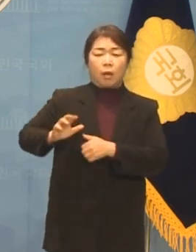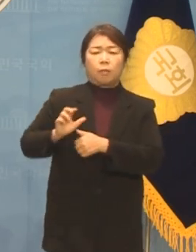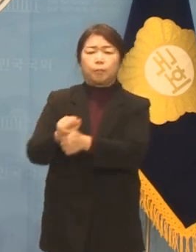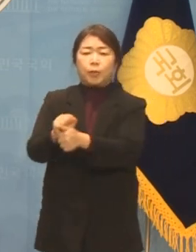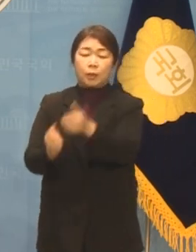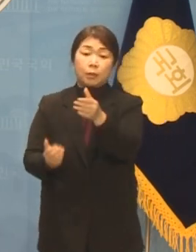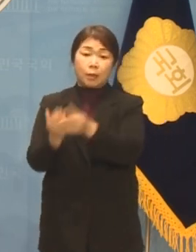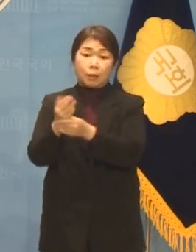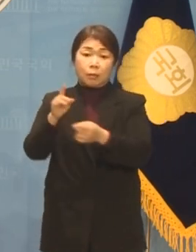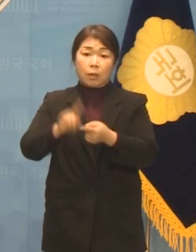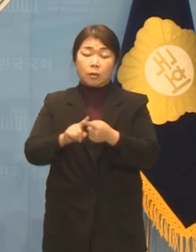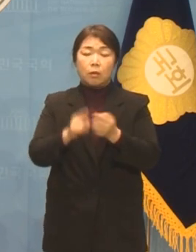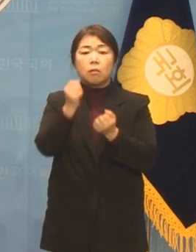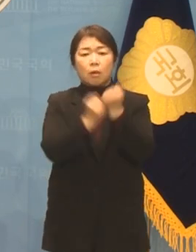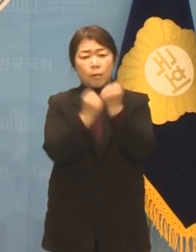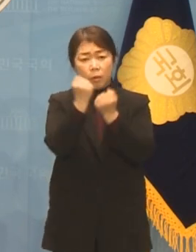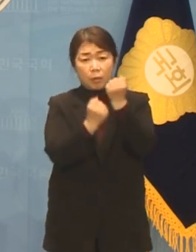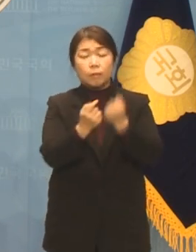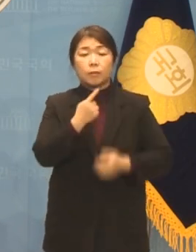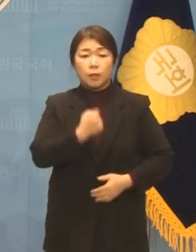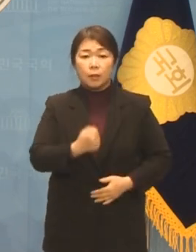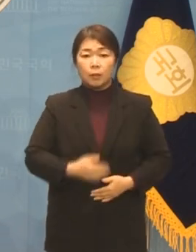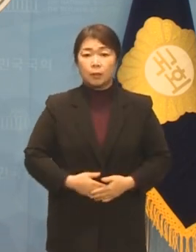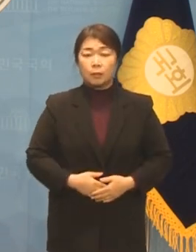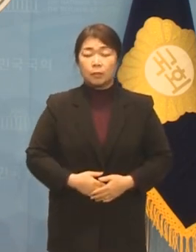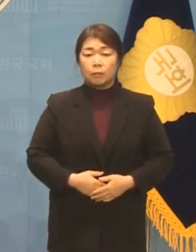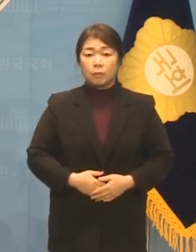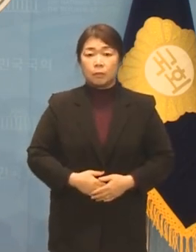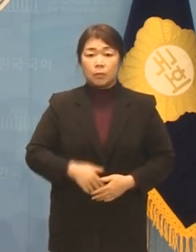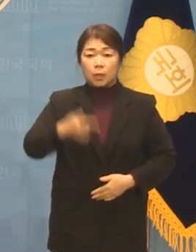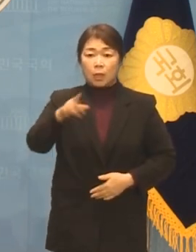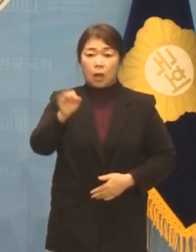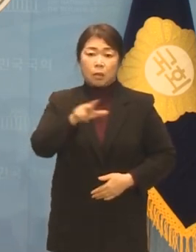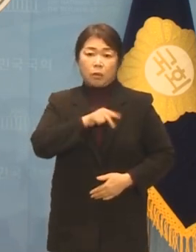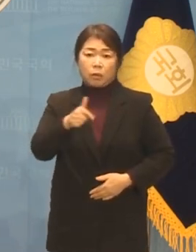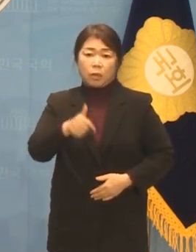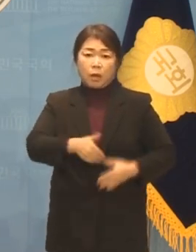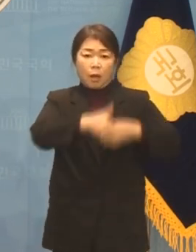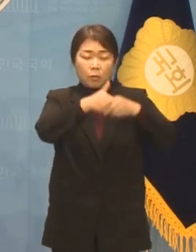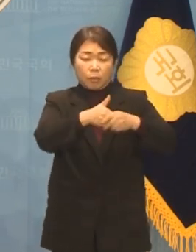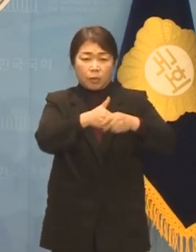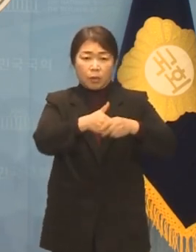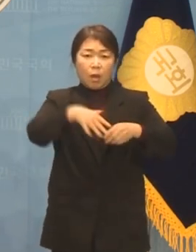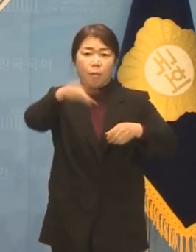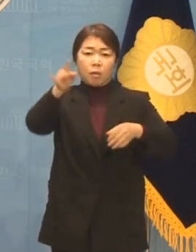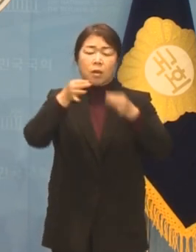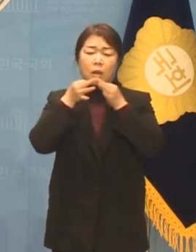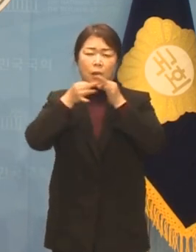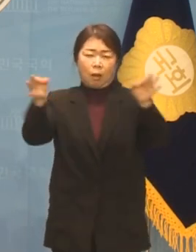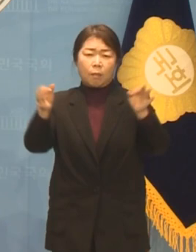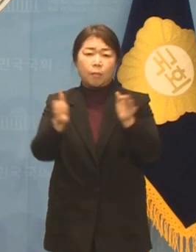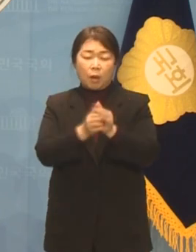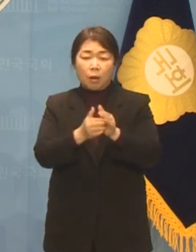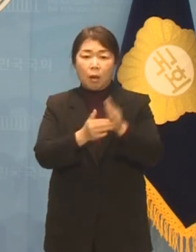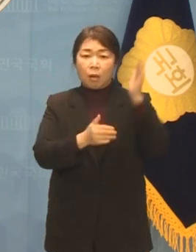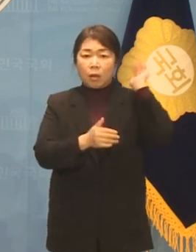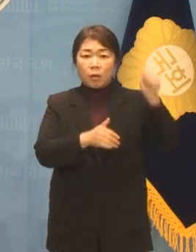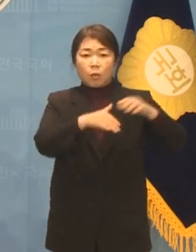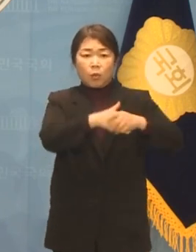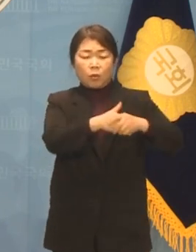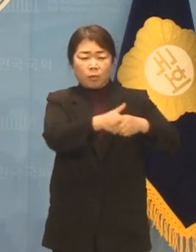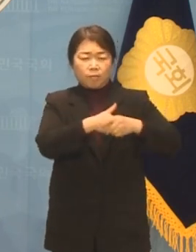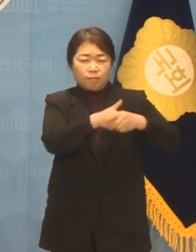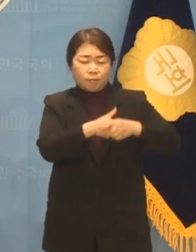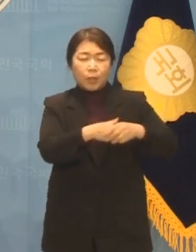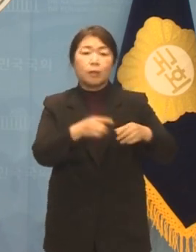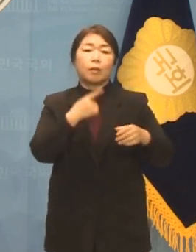입을 열었습니다. 강 의원이 악수하면서 일단 소리를 지르면서 대통령의 손을 놓아주지